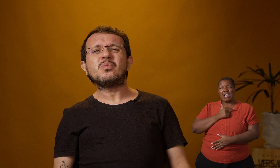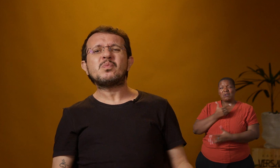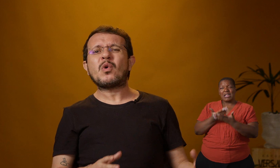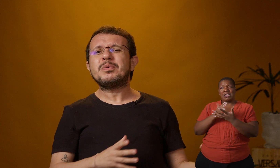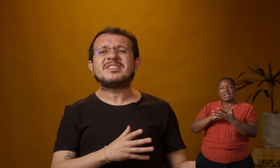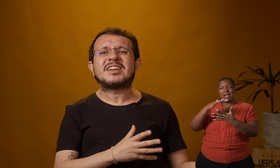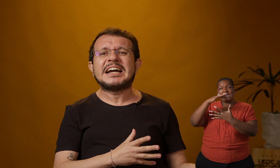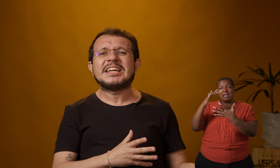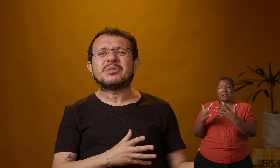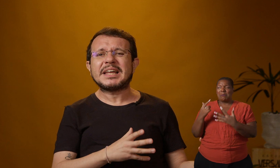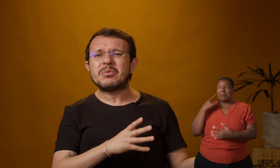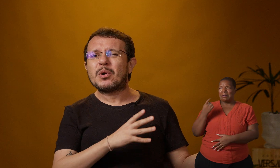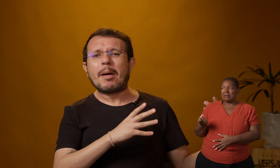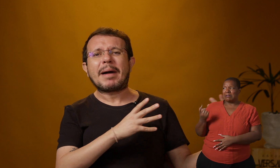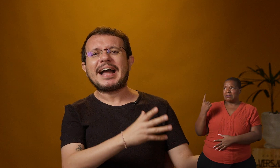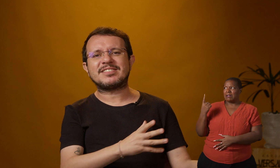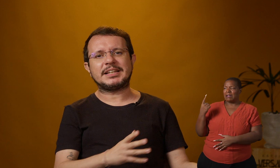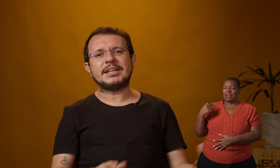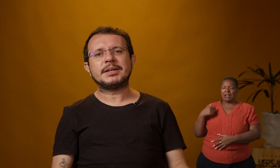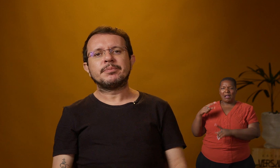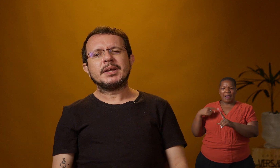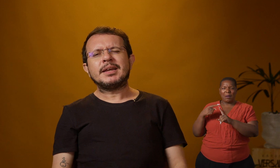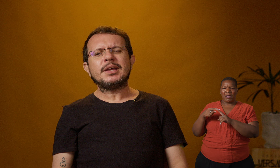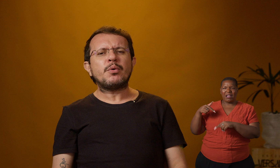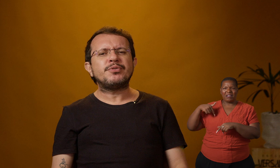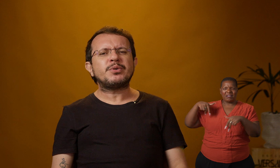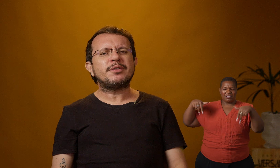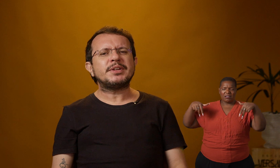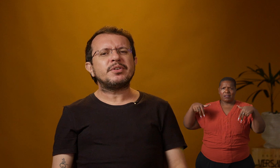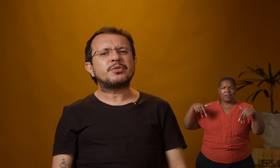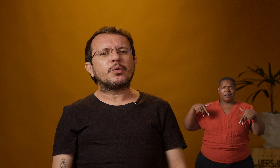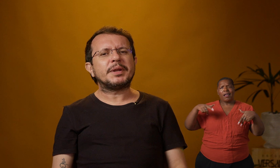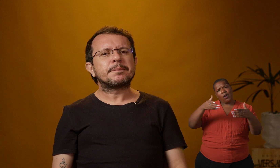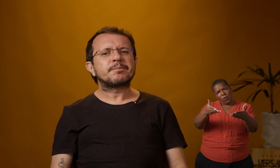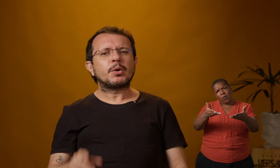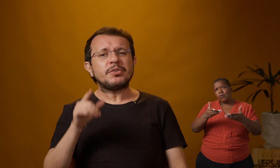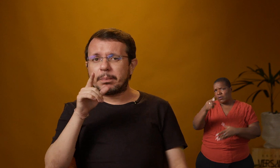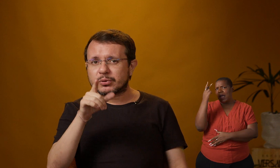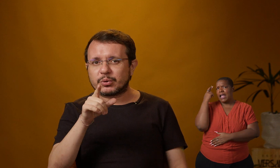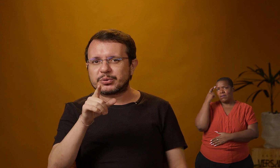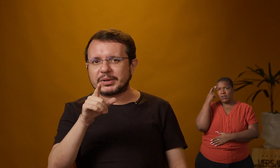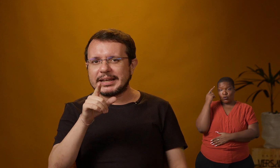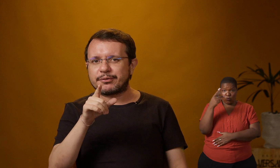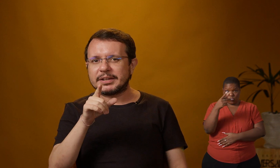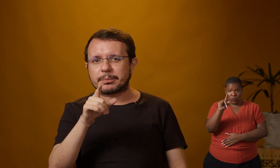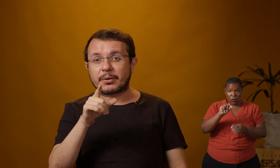um corpo estranho, né? Um corpo a mais ali. Eu convido a refletir sobre. O seu produto, ele é feito para